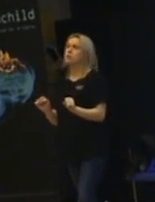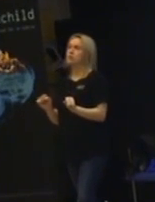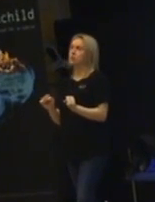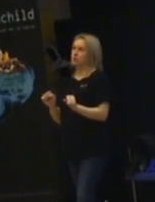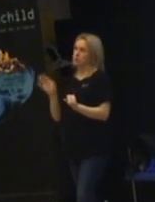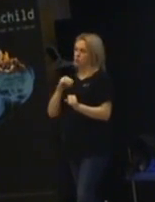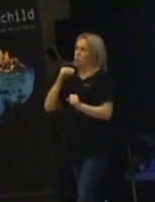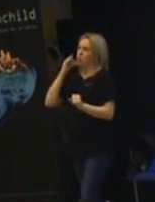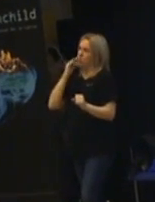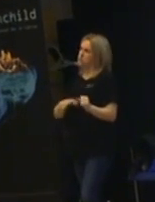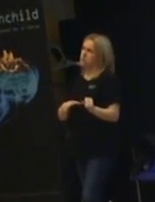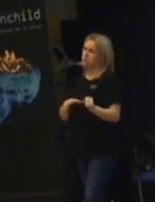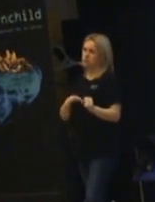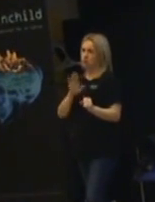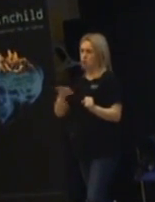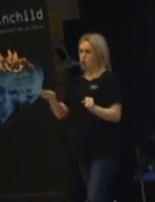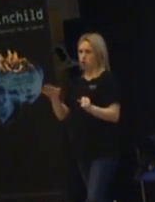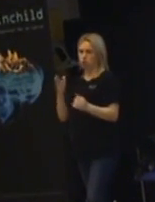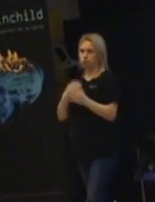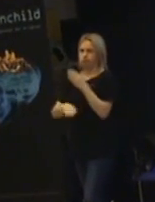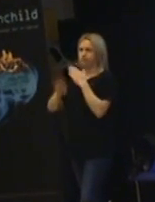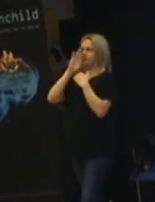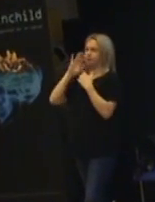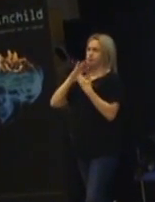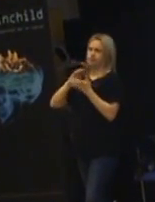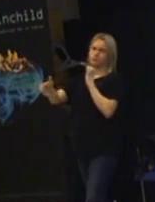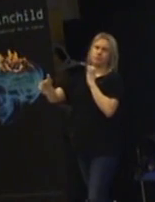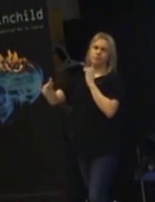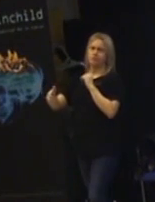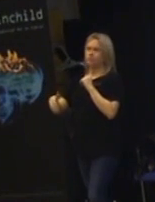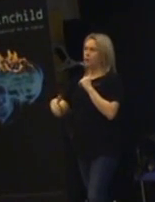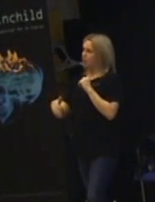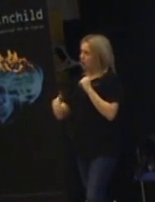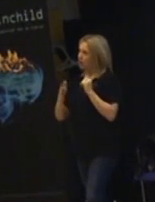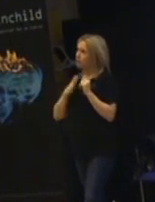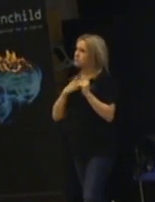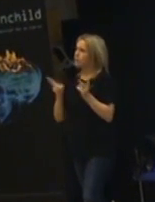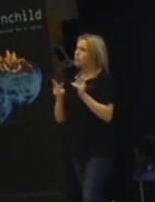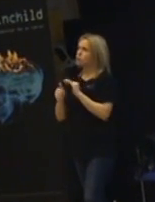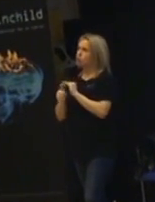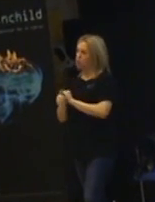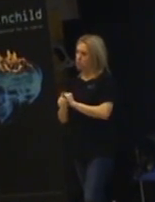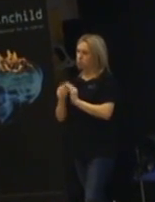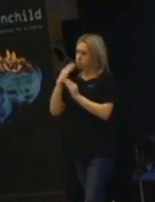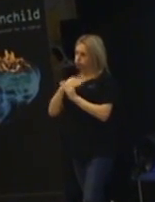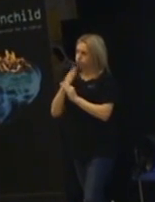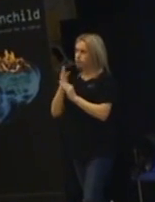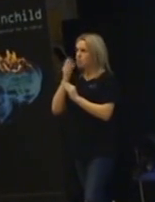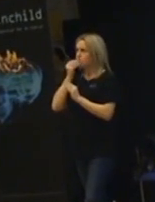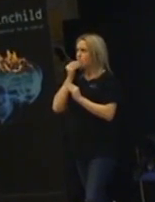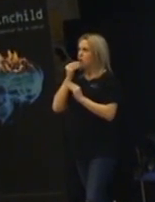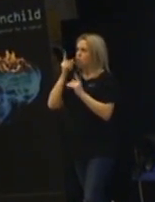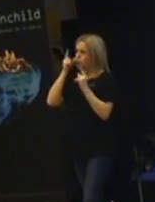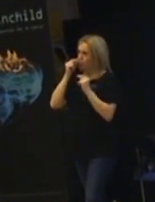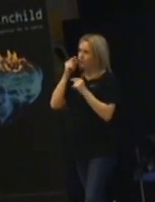Då kan vi få barn som bryter ihop. Det är inte det vi är ute efter, utan precis som skal man. Mat och sovklockan.